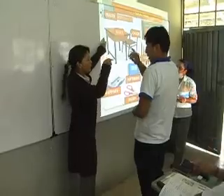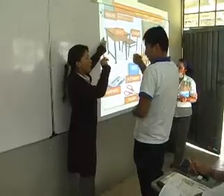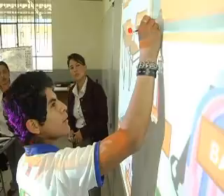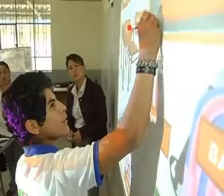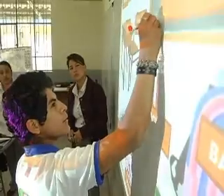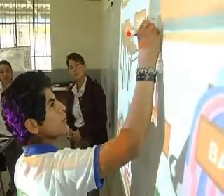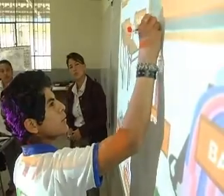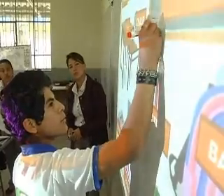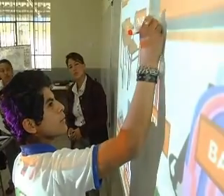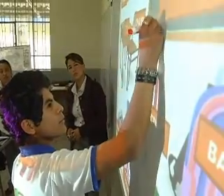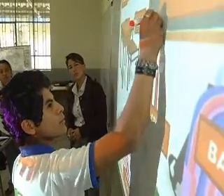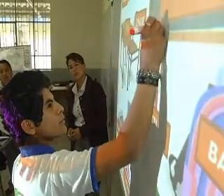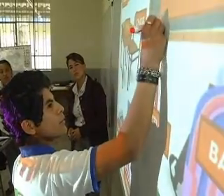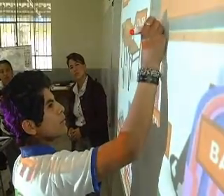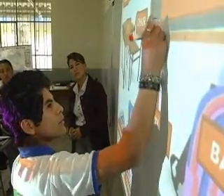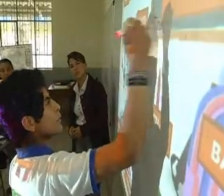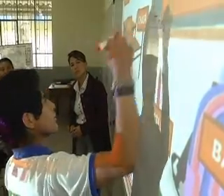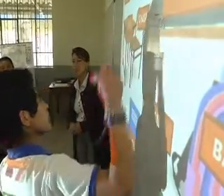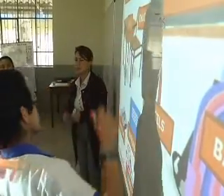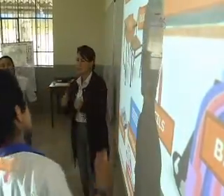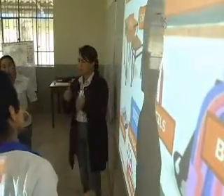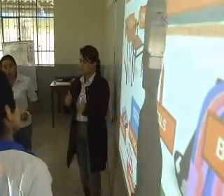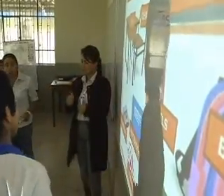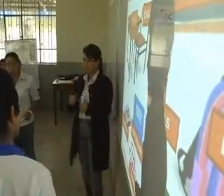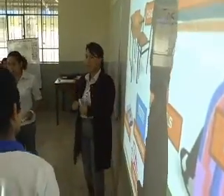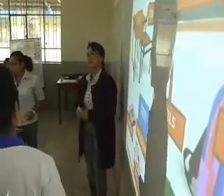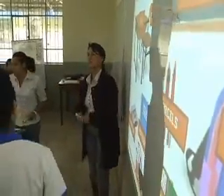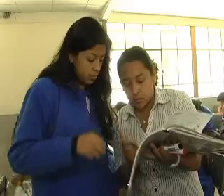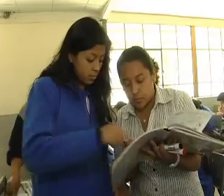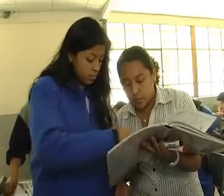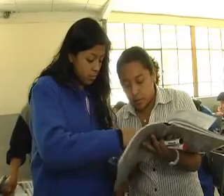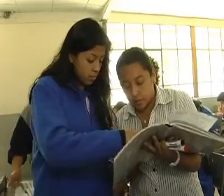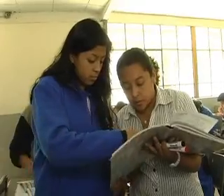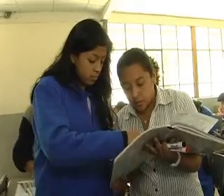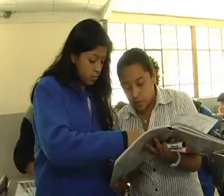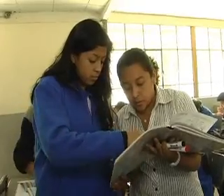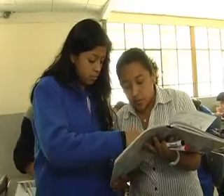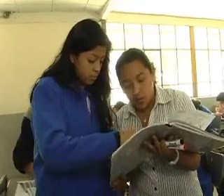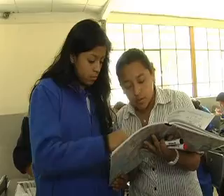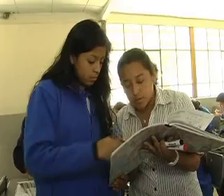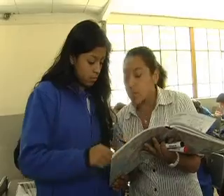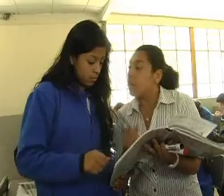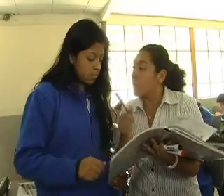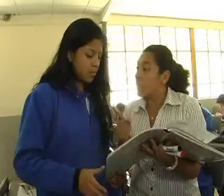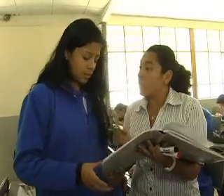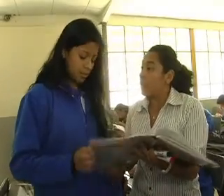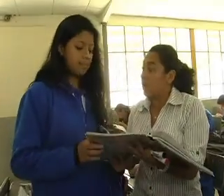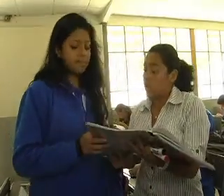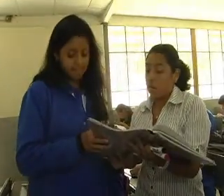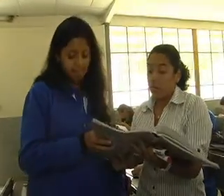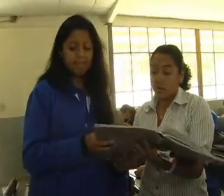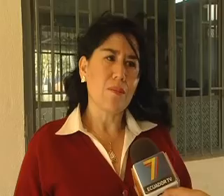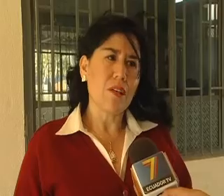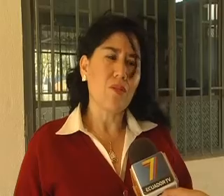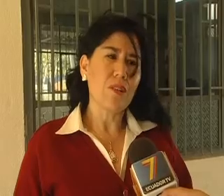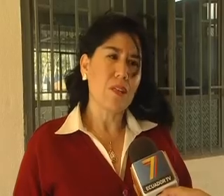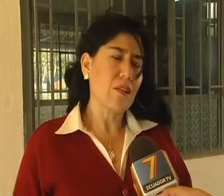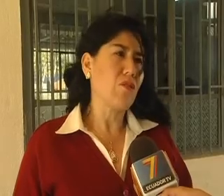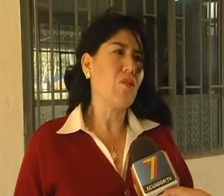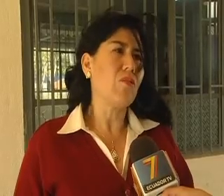institución planifican las clases de manera interactiva para promover en ellos un aprendizaje apropiado. Hemos aceptado este reto con